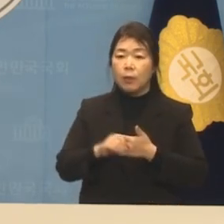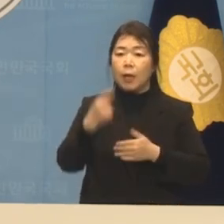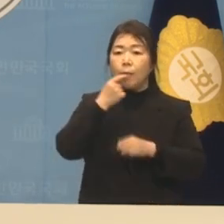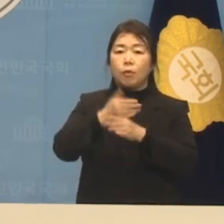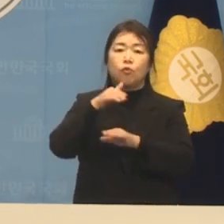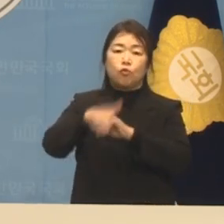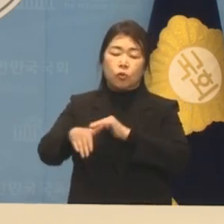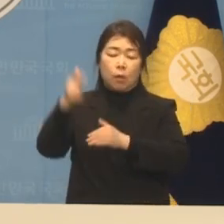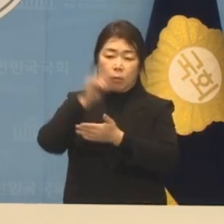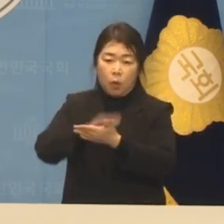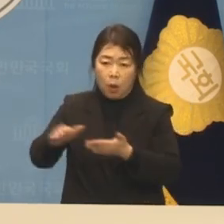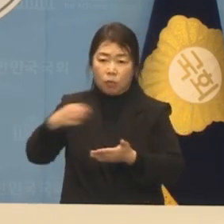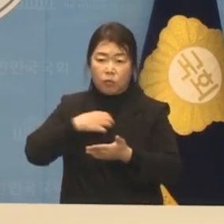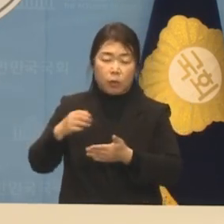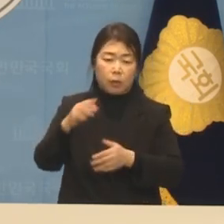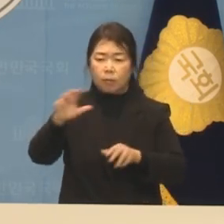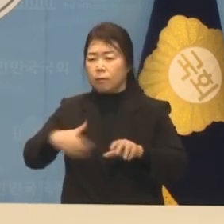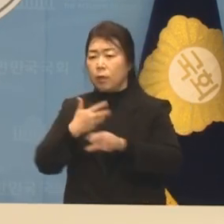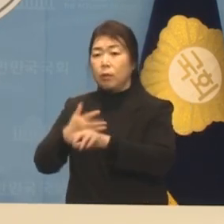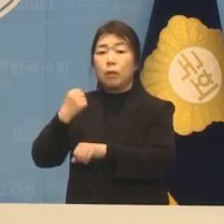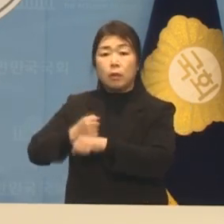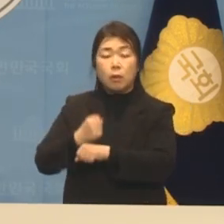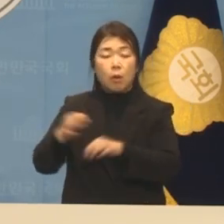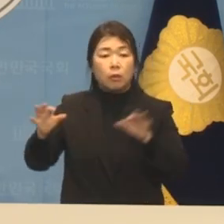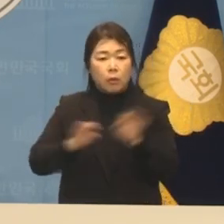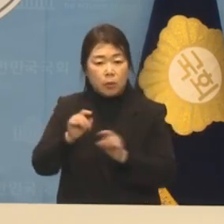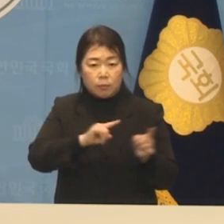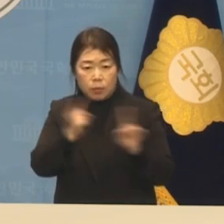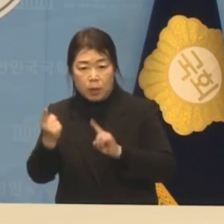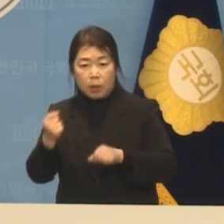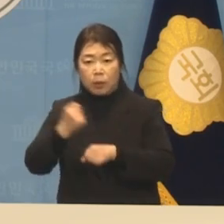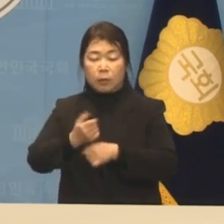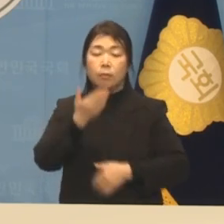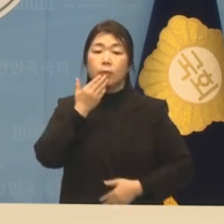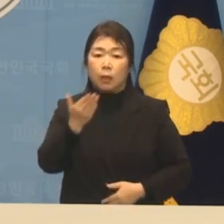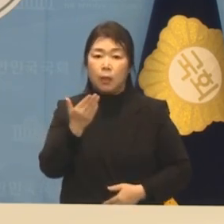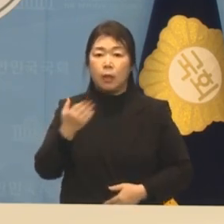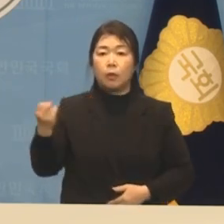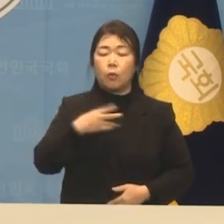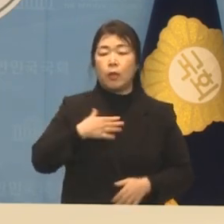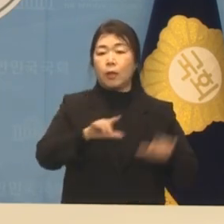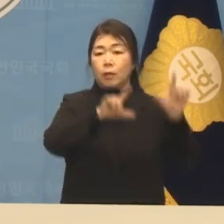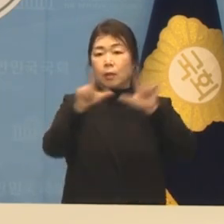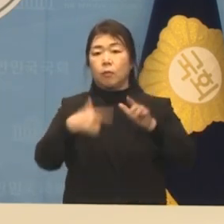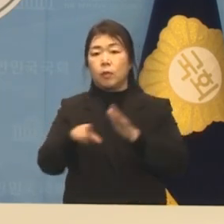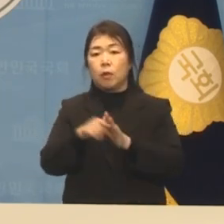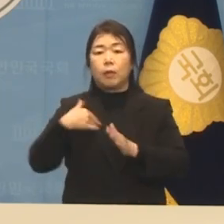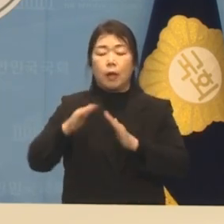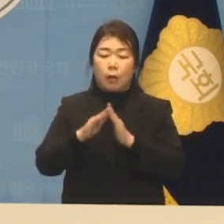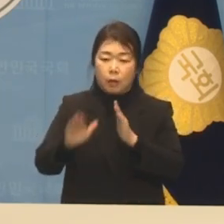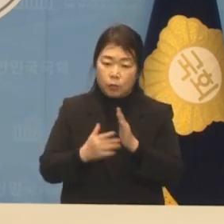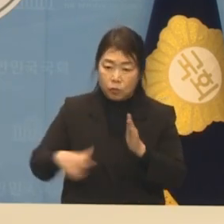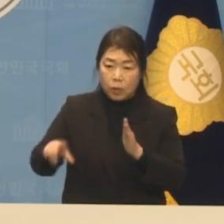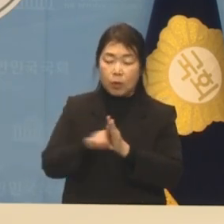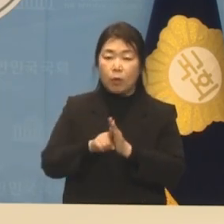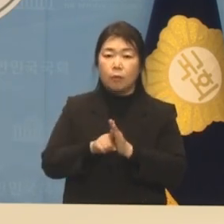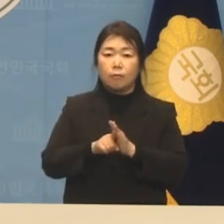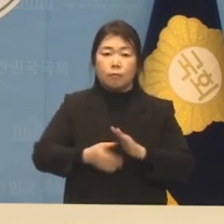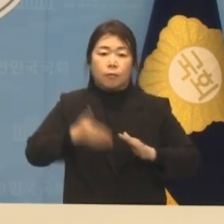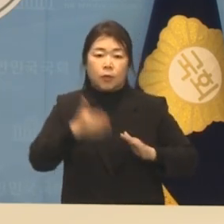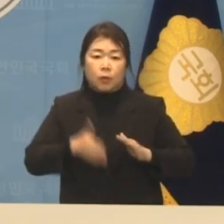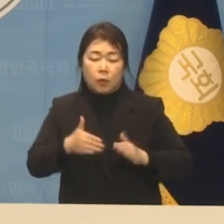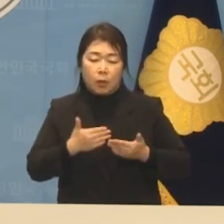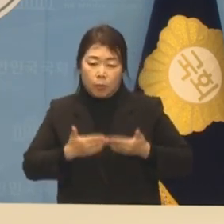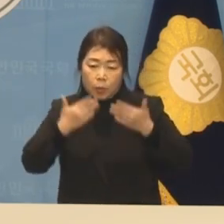위기의 대전환으로 대한민국의 경제 재도약을 실현하고 내 삶을 위해 내 가정을 위해 철저하게